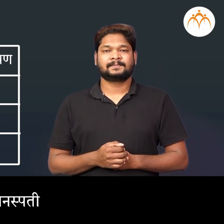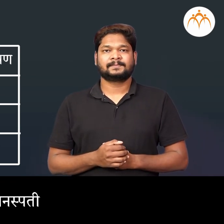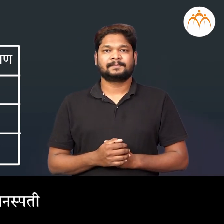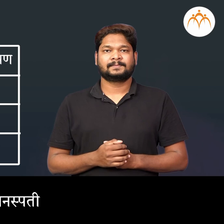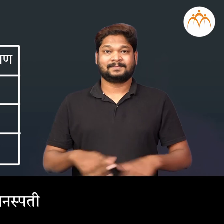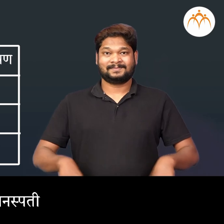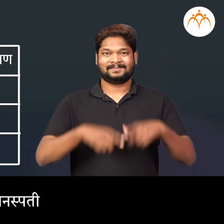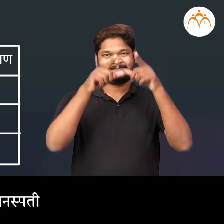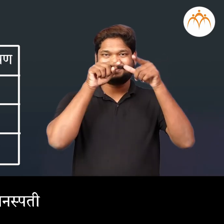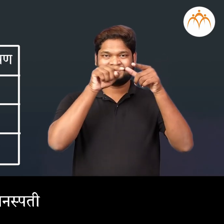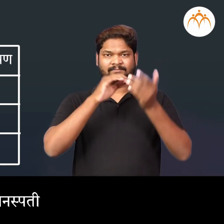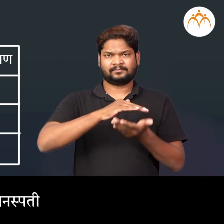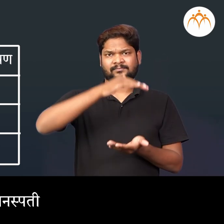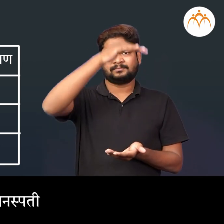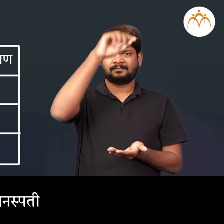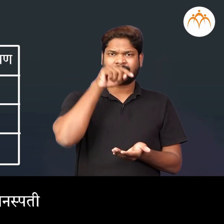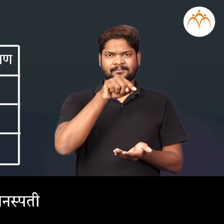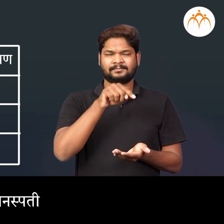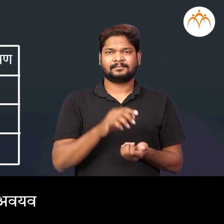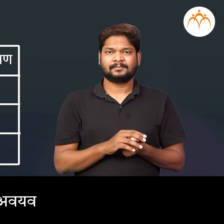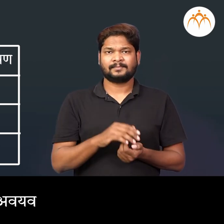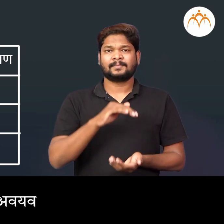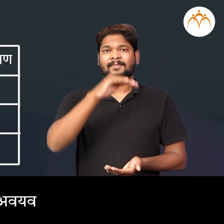वनस्पति अवयव